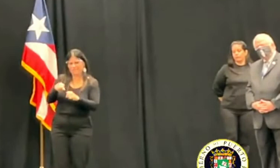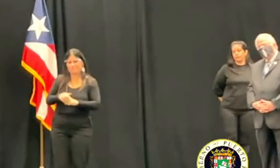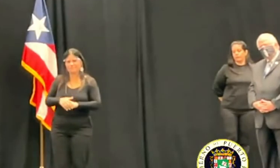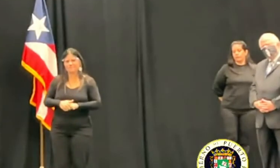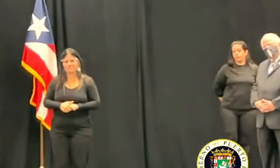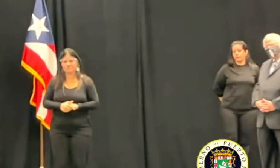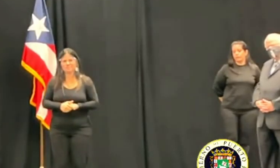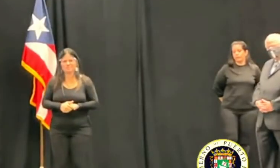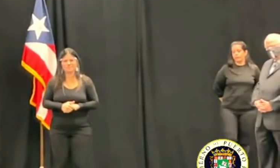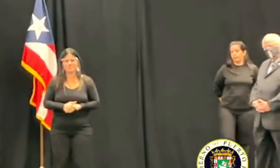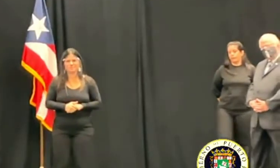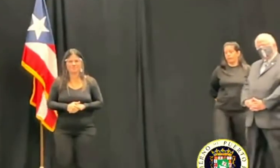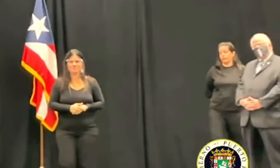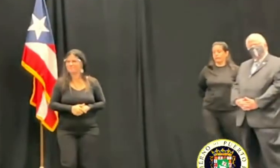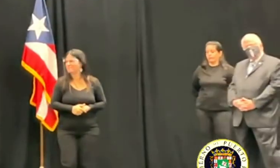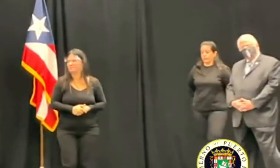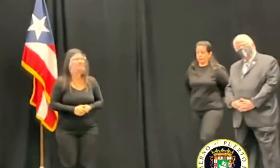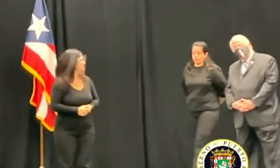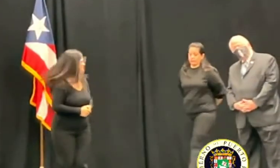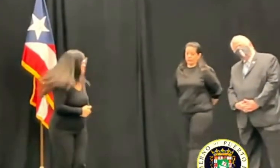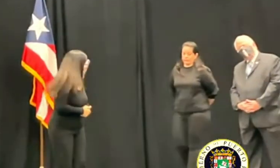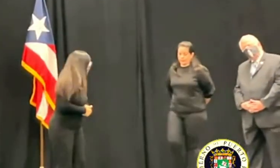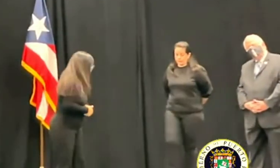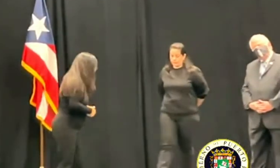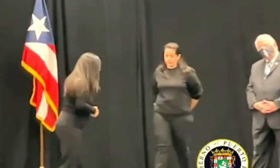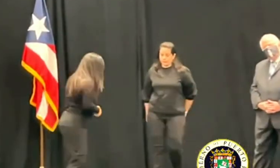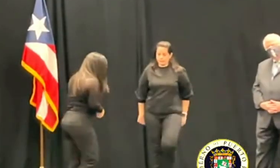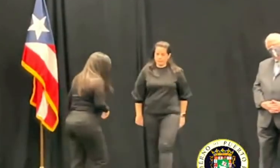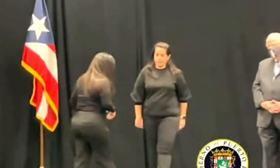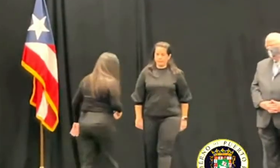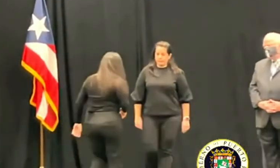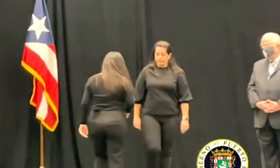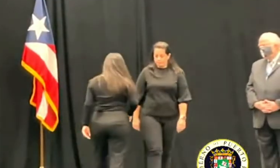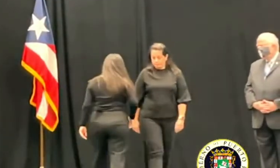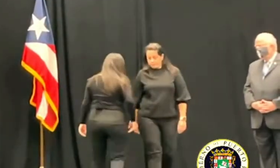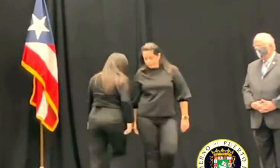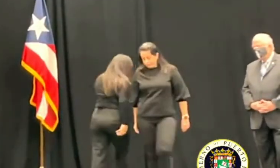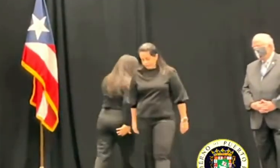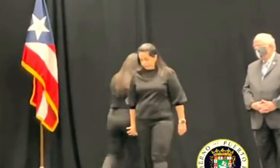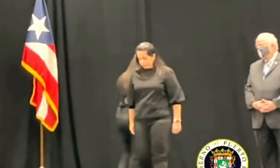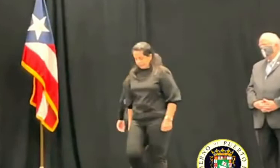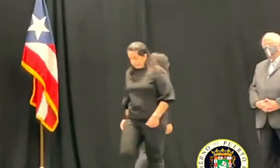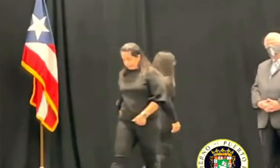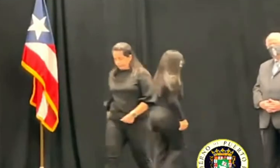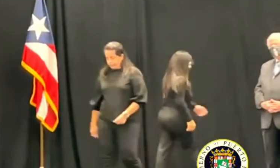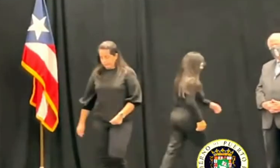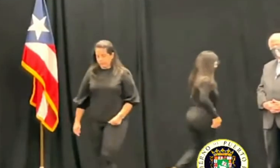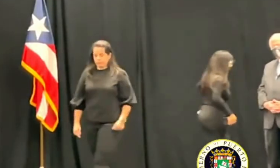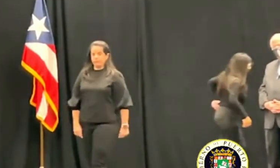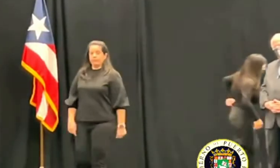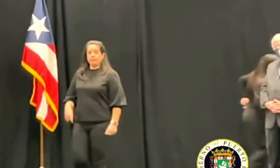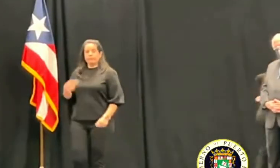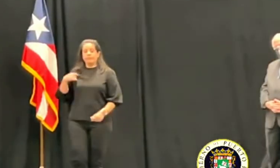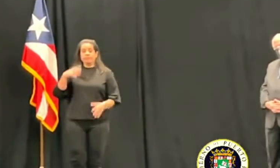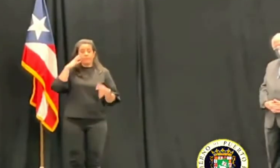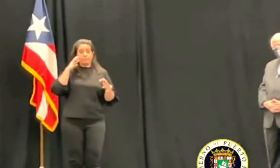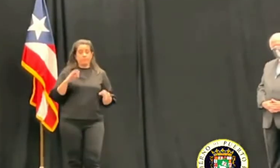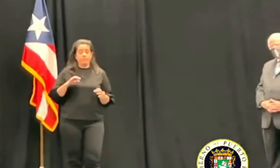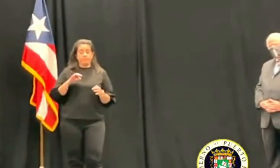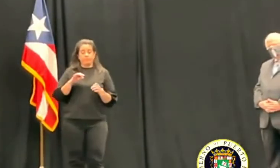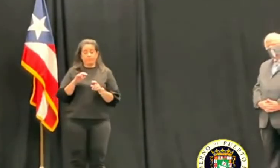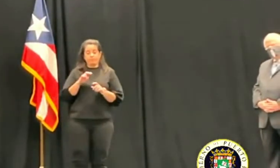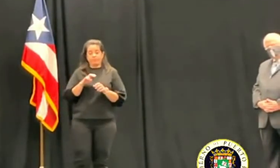En el caso de la jueza, primero la felicitación por su designación. Estoy seguro que usted sabe que desde fuera hay una